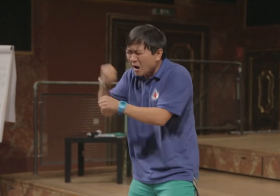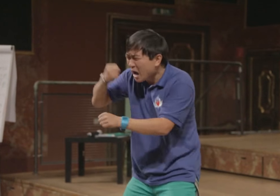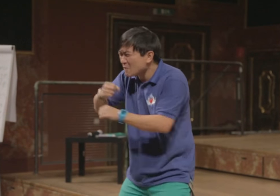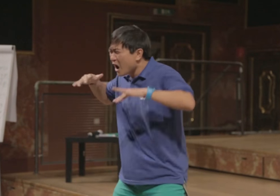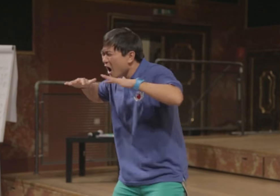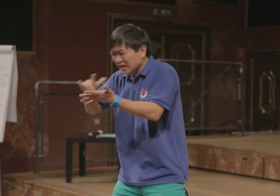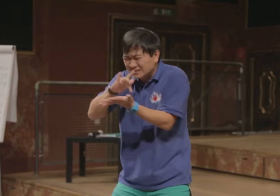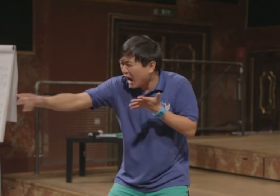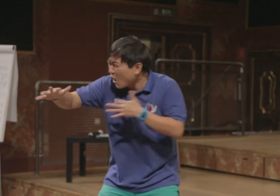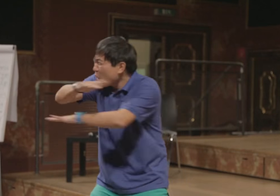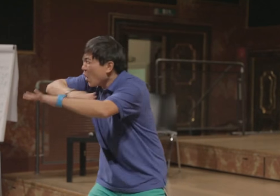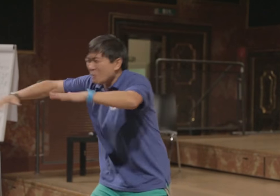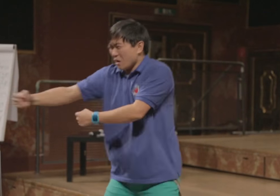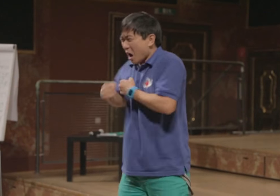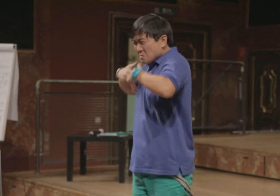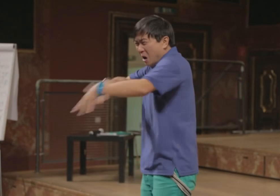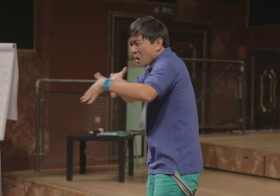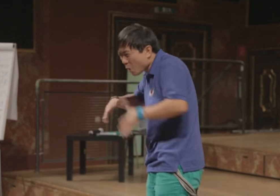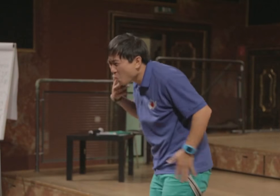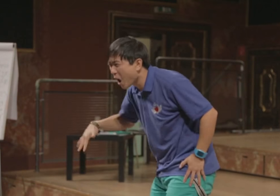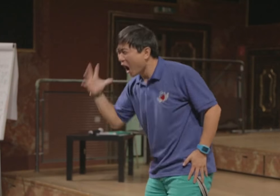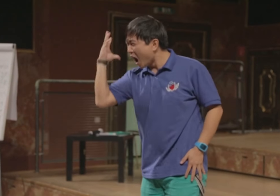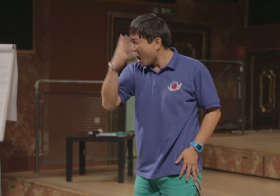Autos, Fahrräder, es geht nur um Arbeit. Armee.